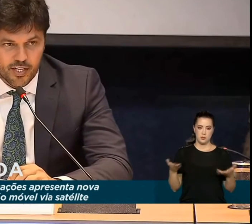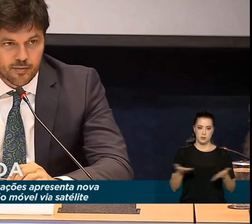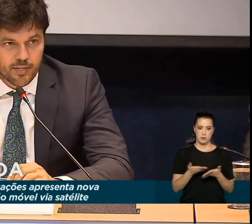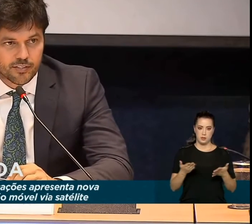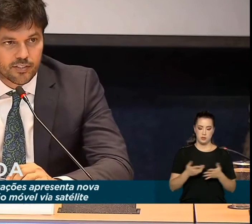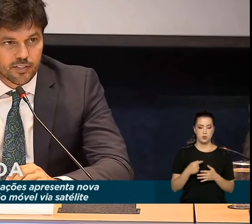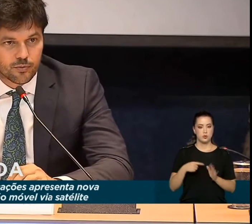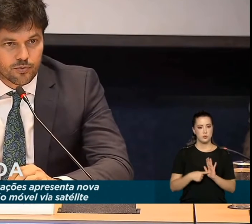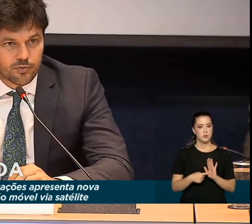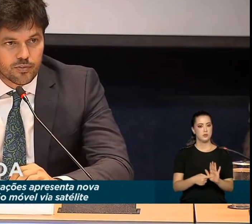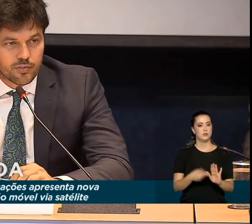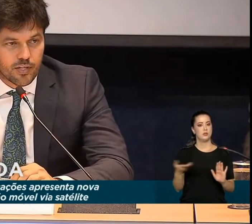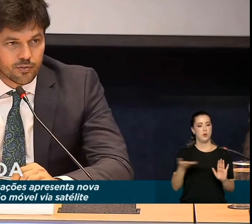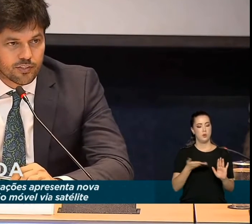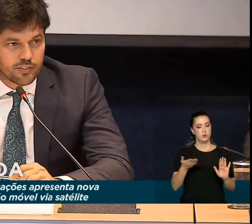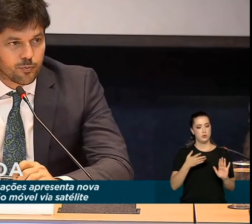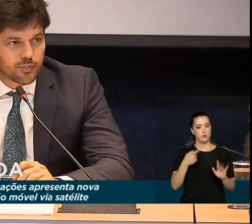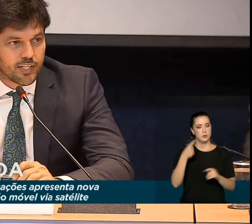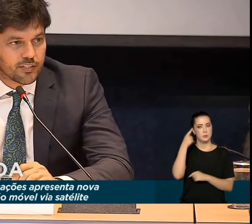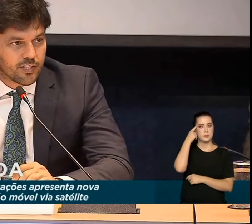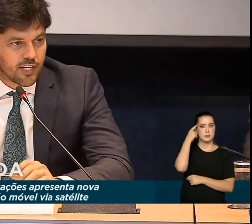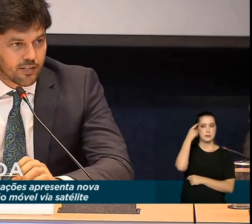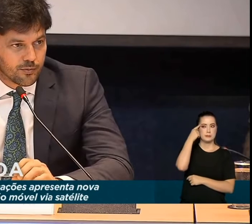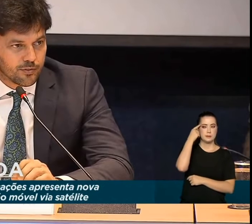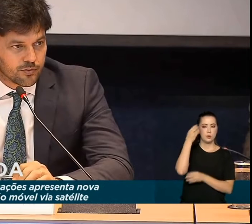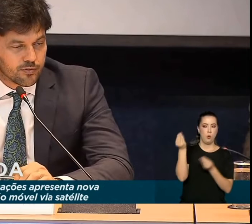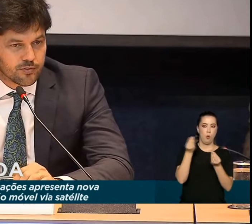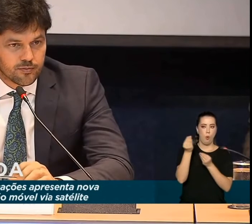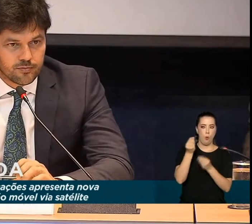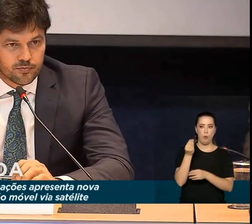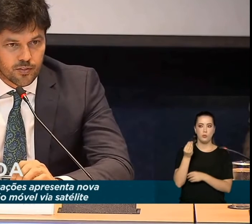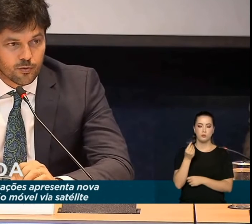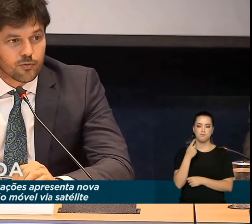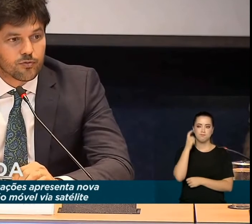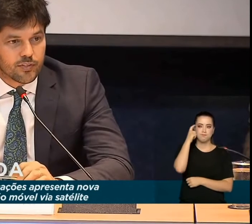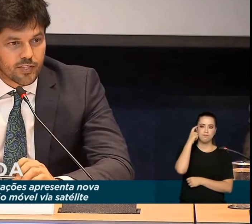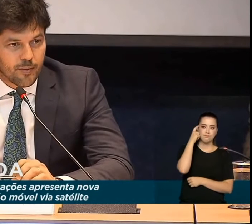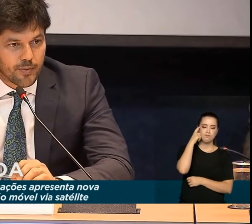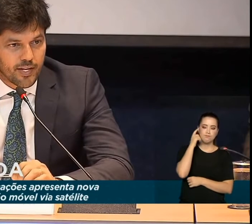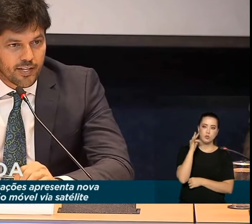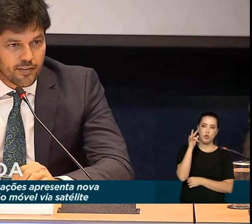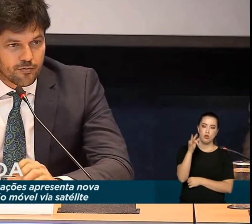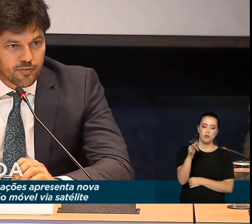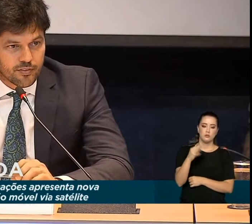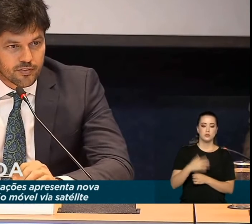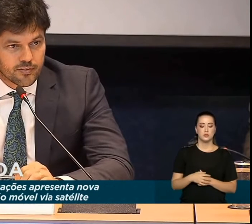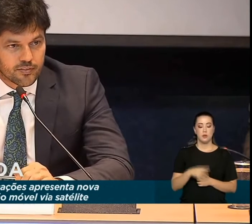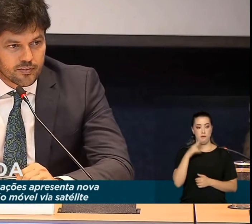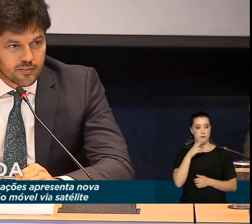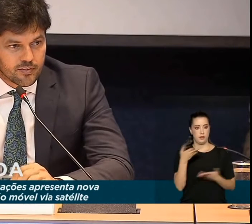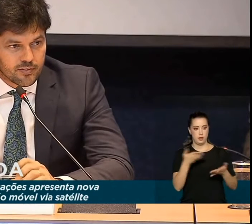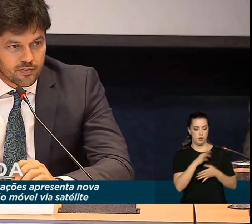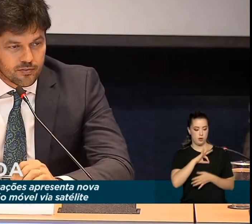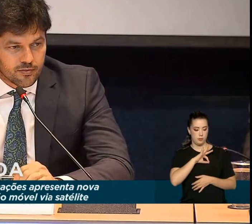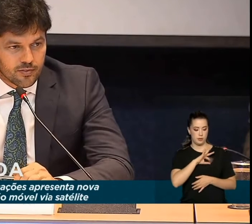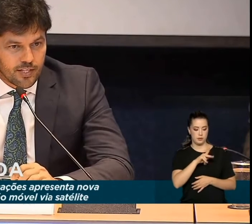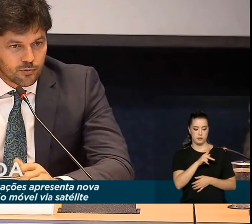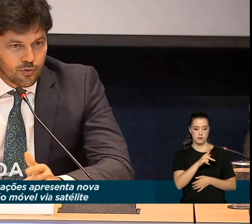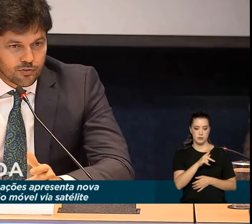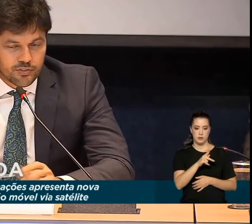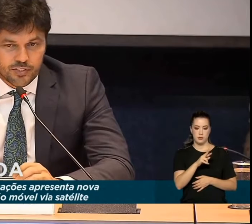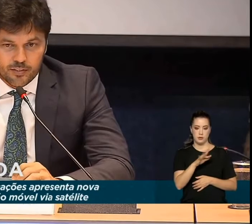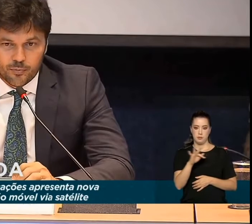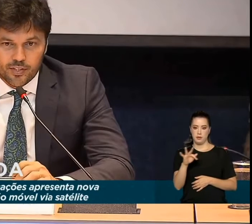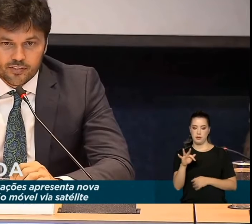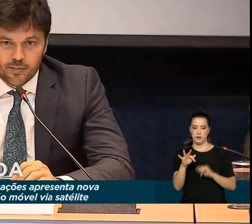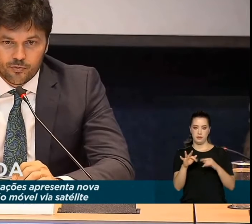demonstrar e imaginando aonde a gente poderia chegar com isso. Vendo aqui a PRF. Lá